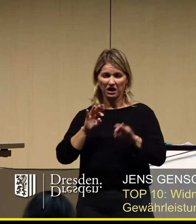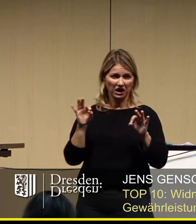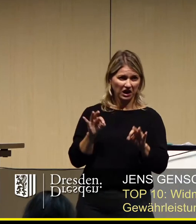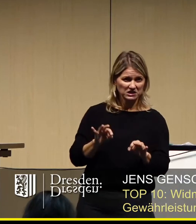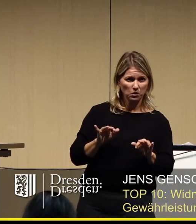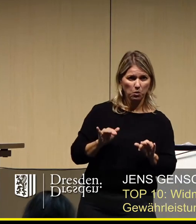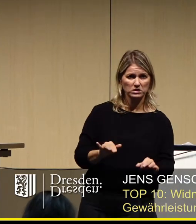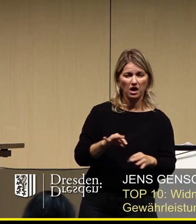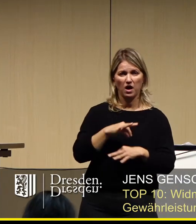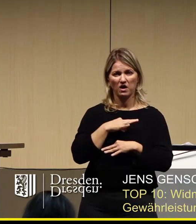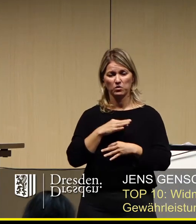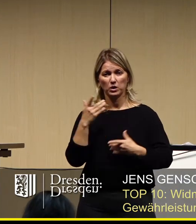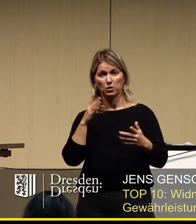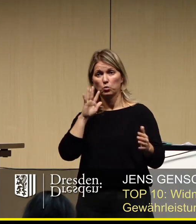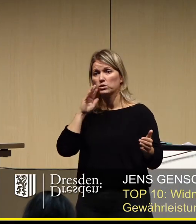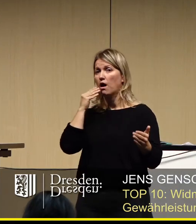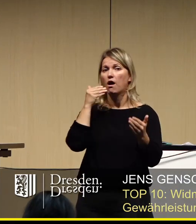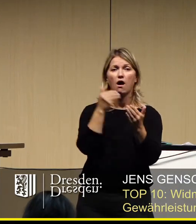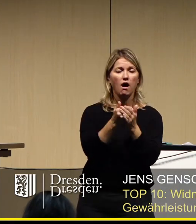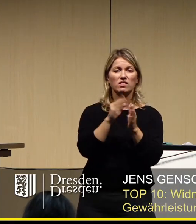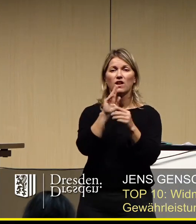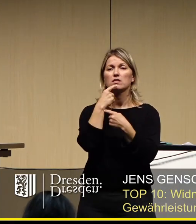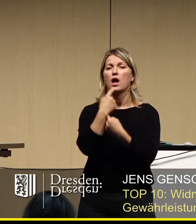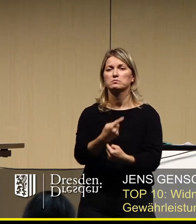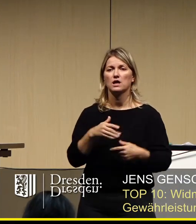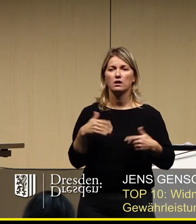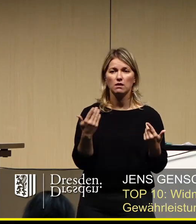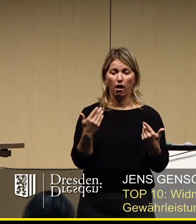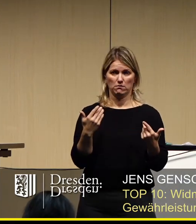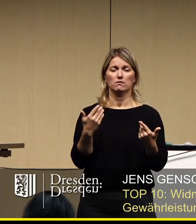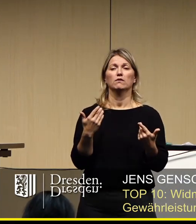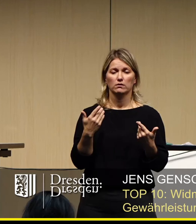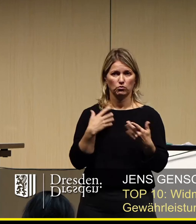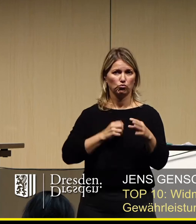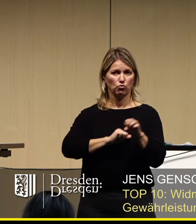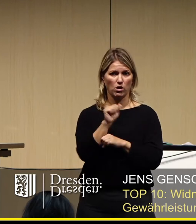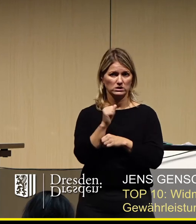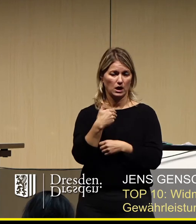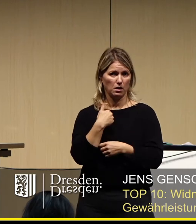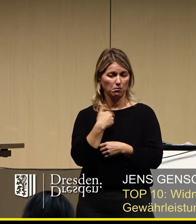dass es dann am Ende kurzfristig abgesagt wird, dass ich mein